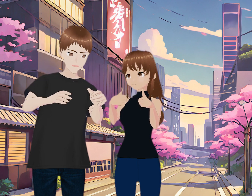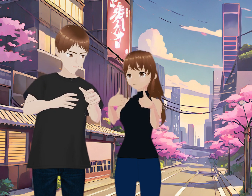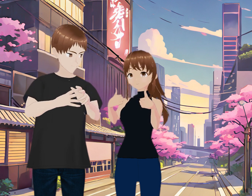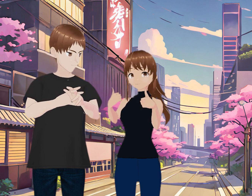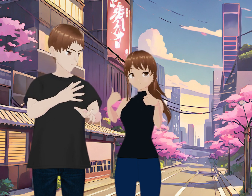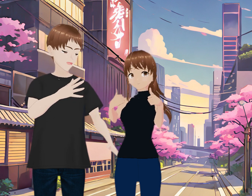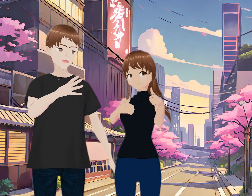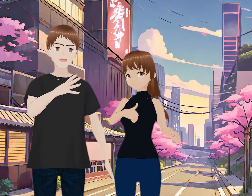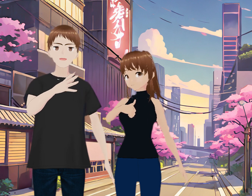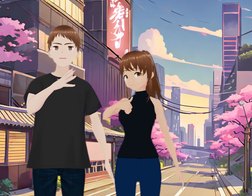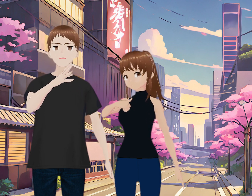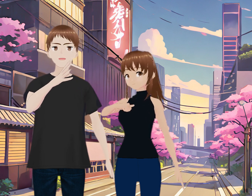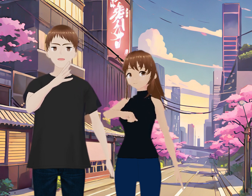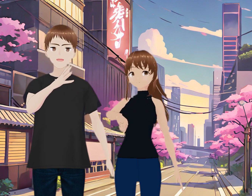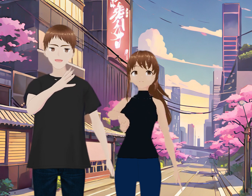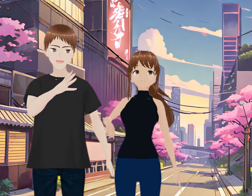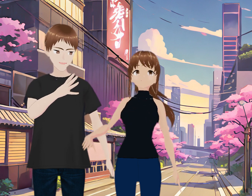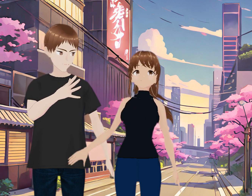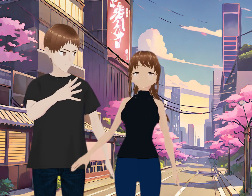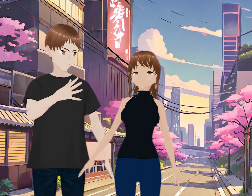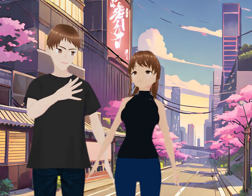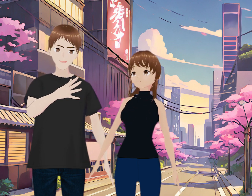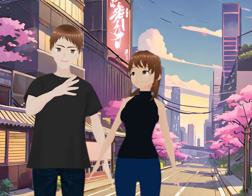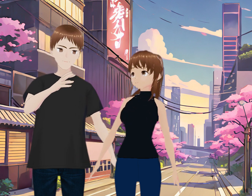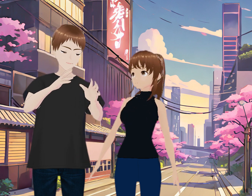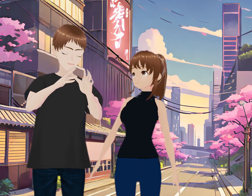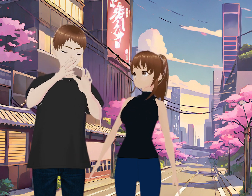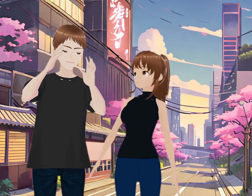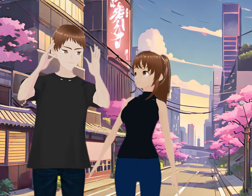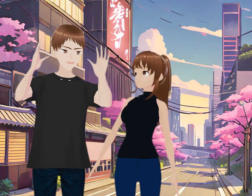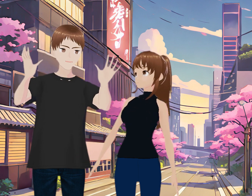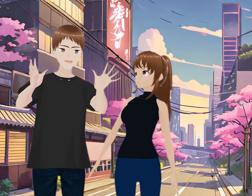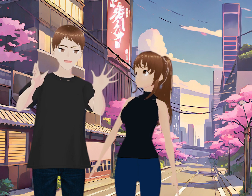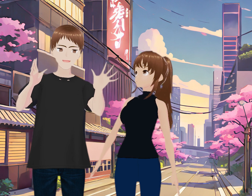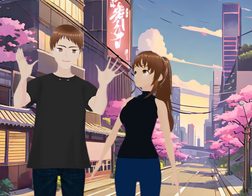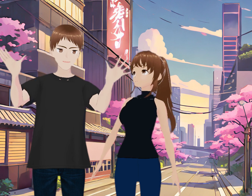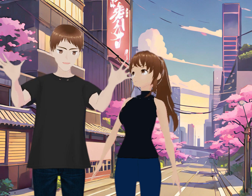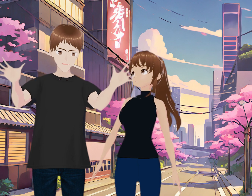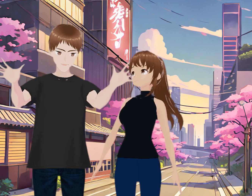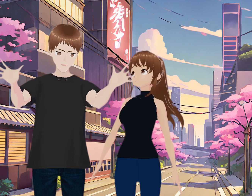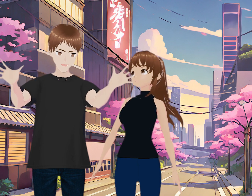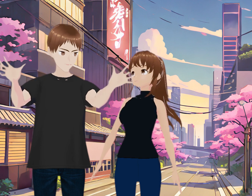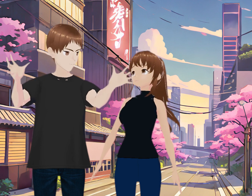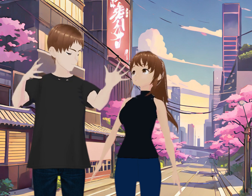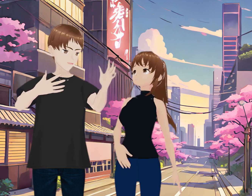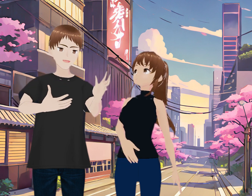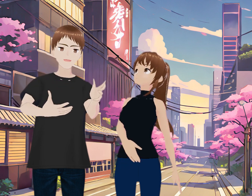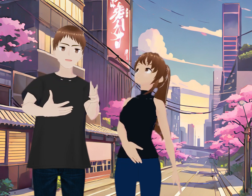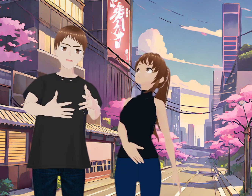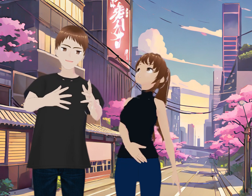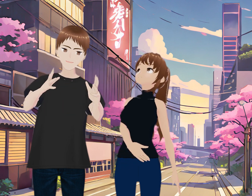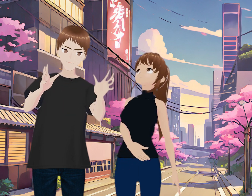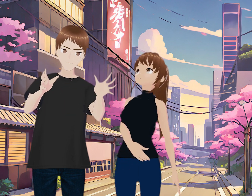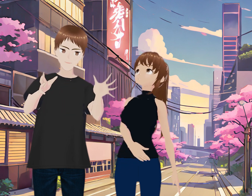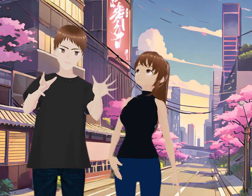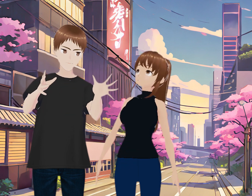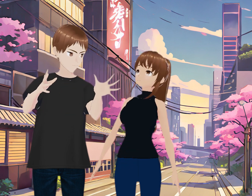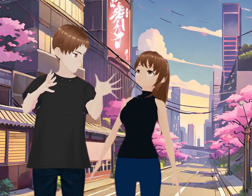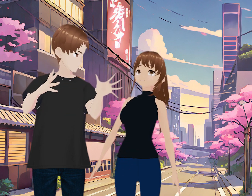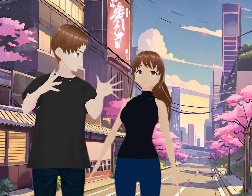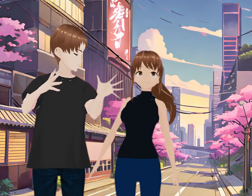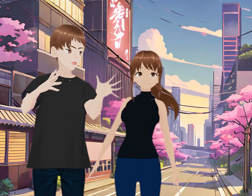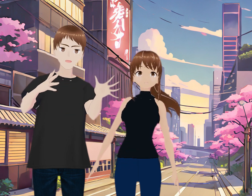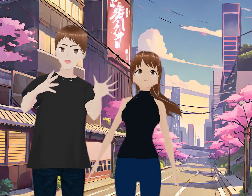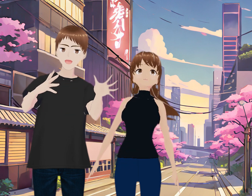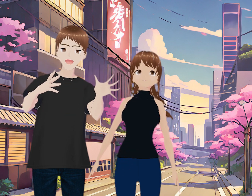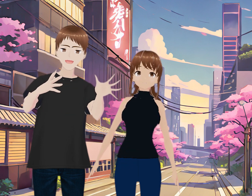Román Rangel Como el buen Oscar Como el buen Tenemos toda la comunidad Que quisiera mencionarlos a todos Pero son tantos Pero necesitamos más